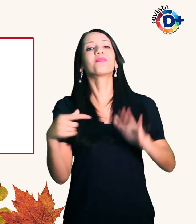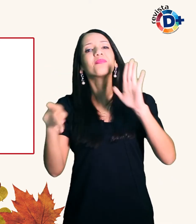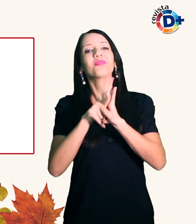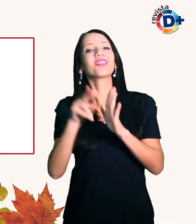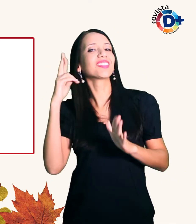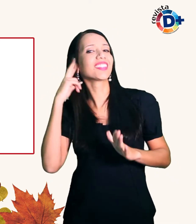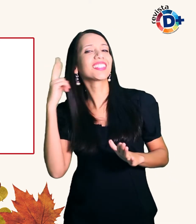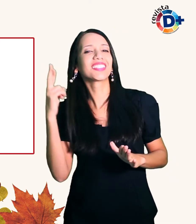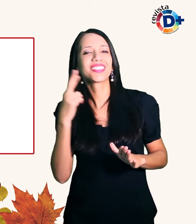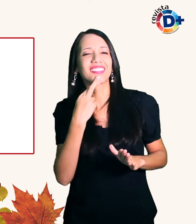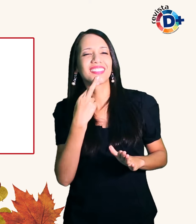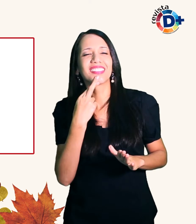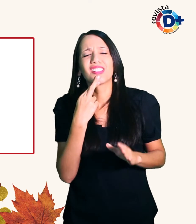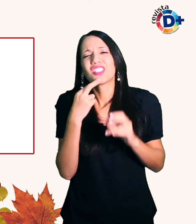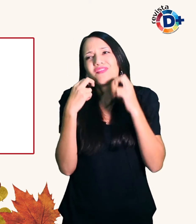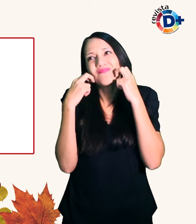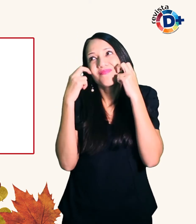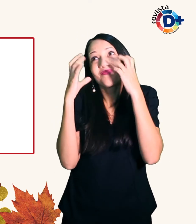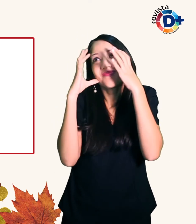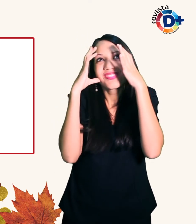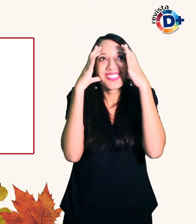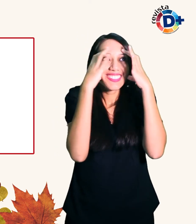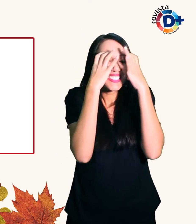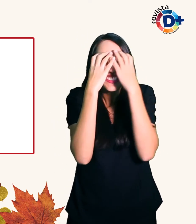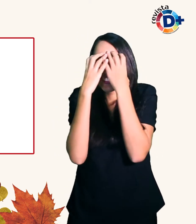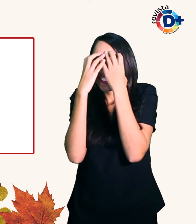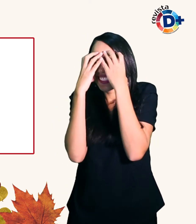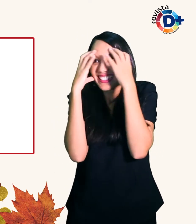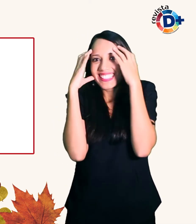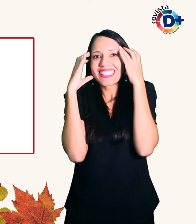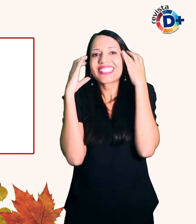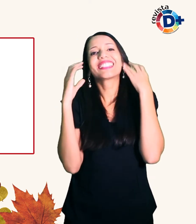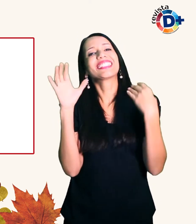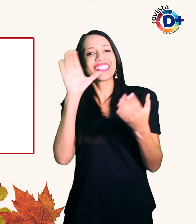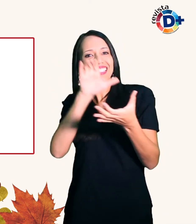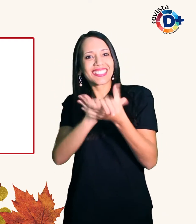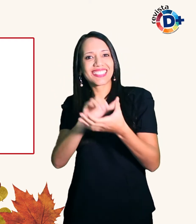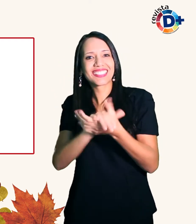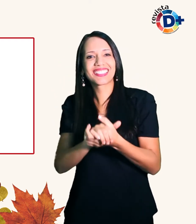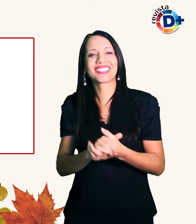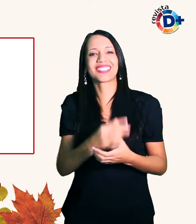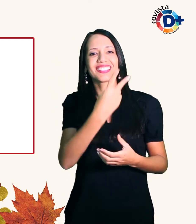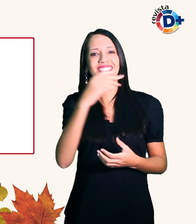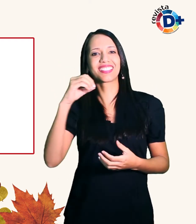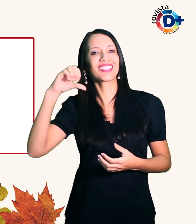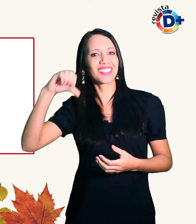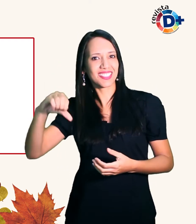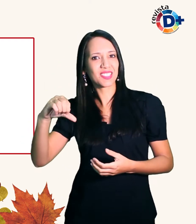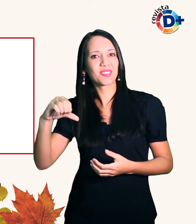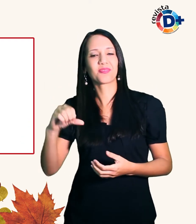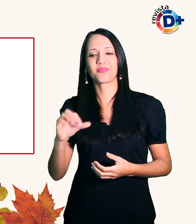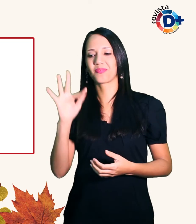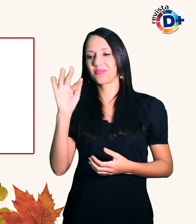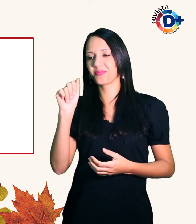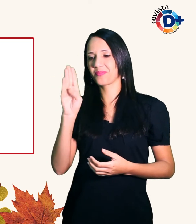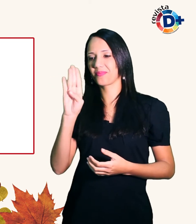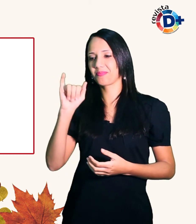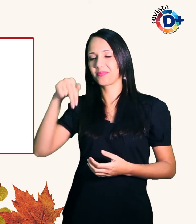foi meio tímida Está casada desde 2009 com Fabiano Magalhães 36 anos ou 20